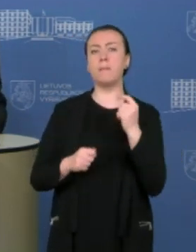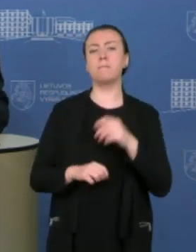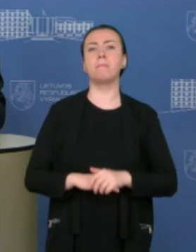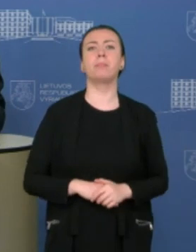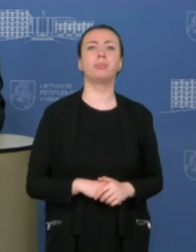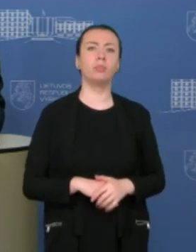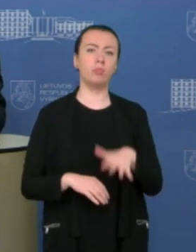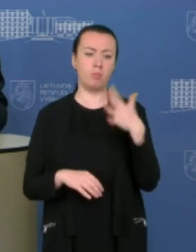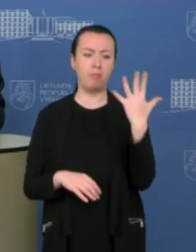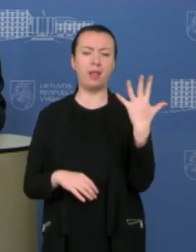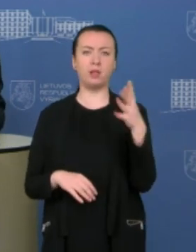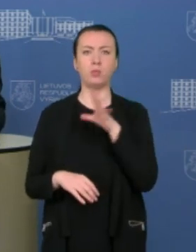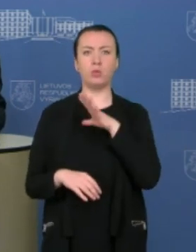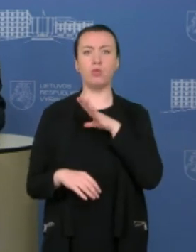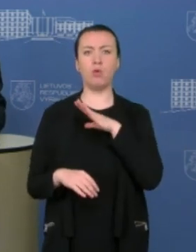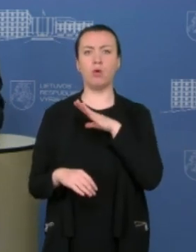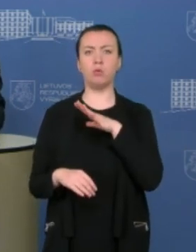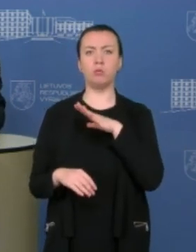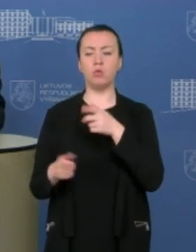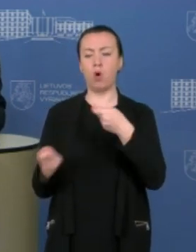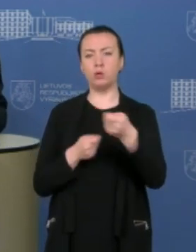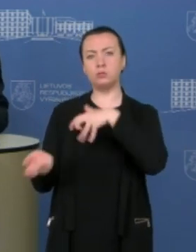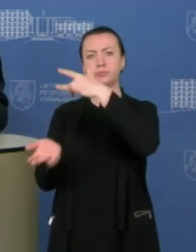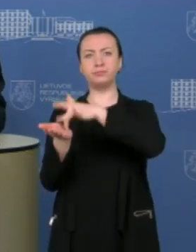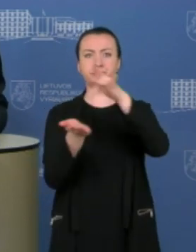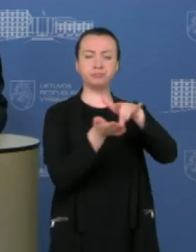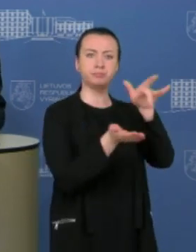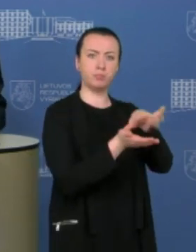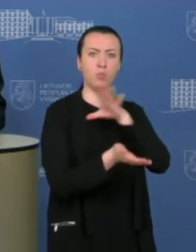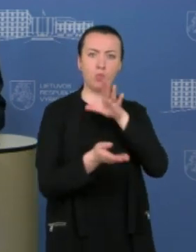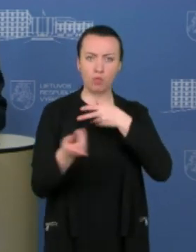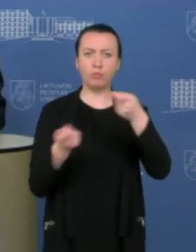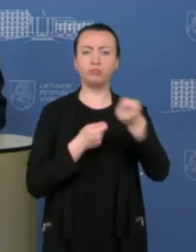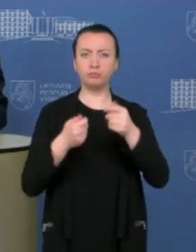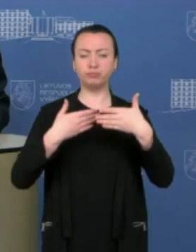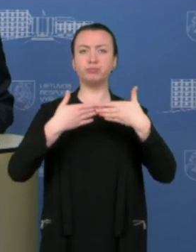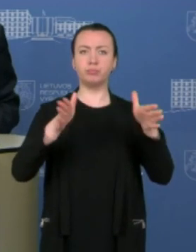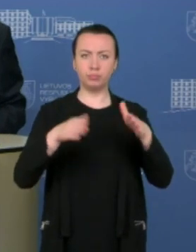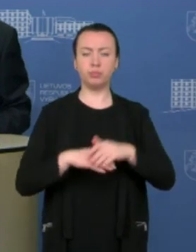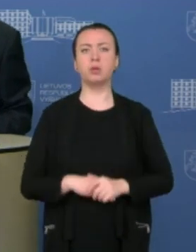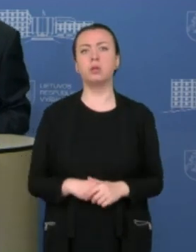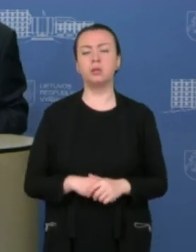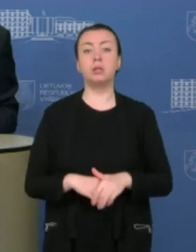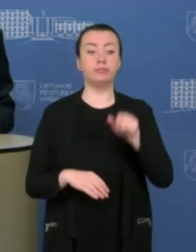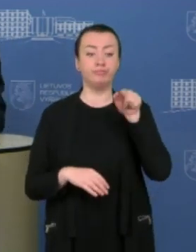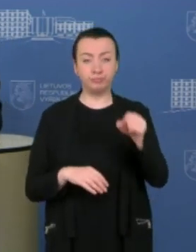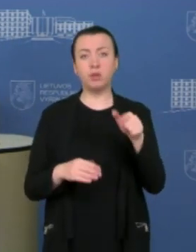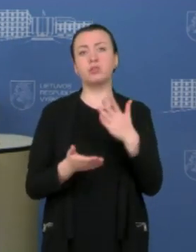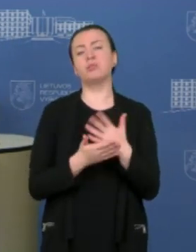koordinavimo centrus, kuriuose ir yra tas didysis, didysis,